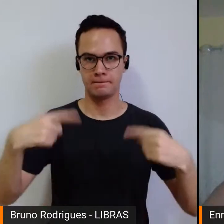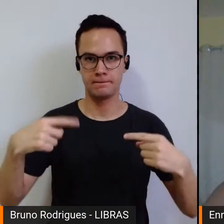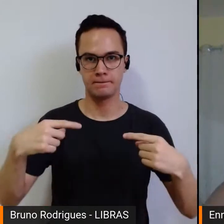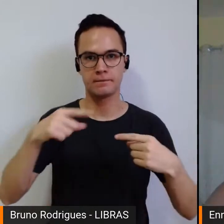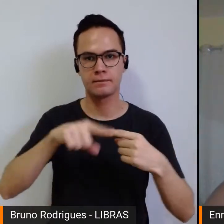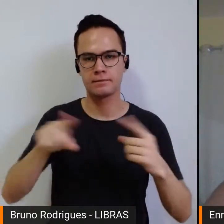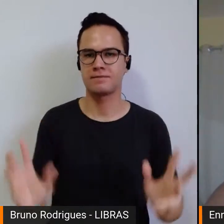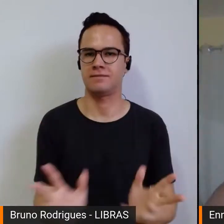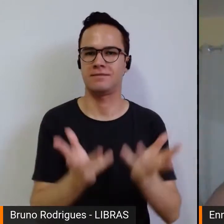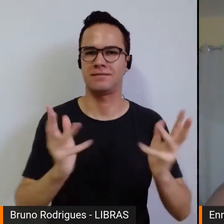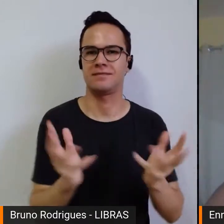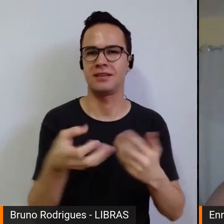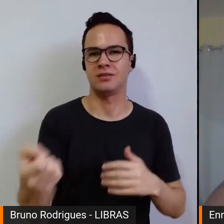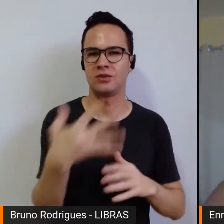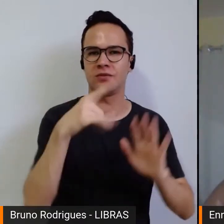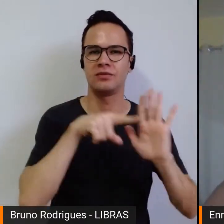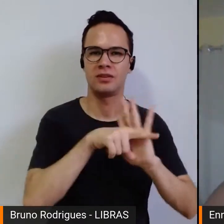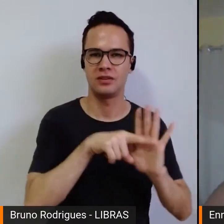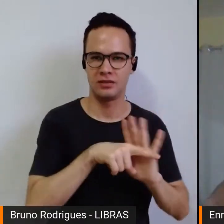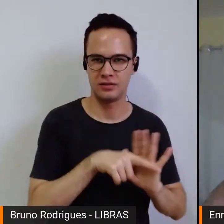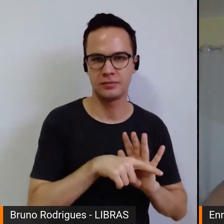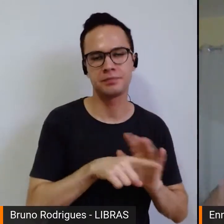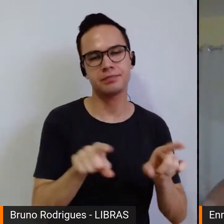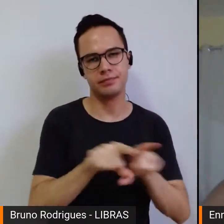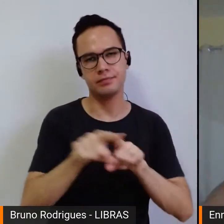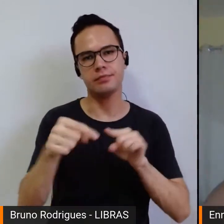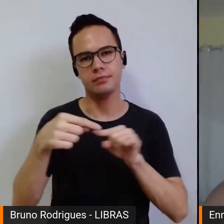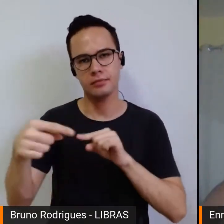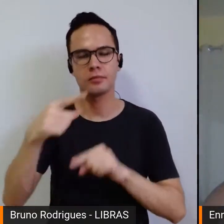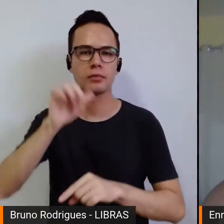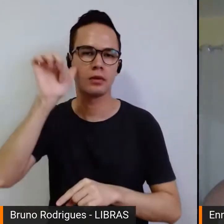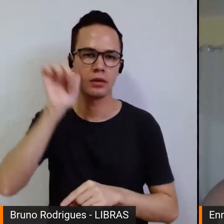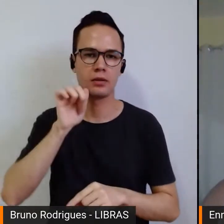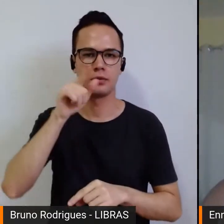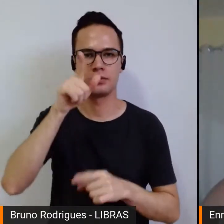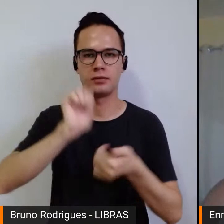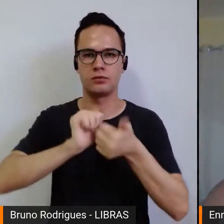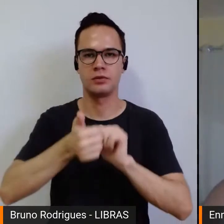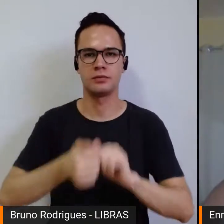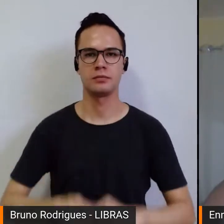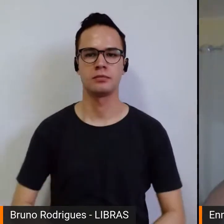estimula novas pesquisas também nessa área de mulher e esportes.